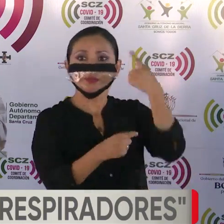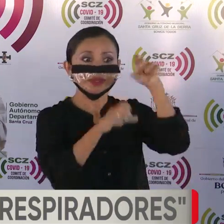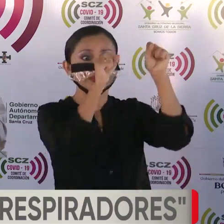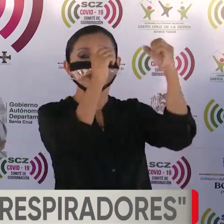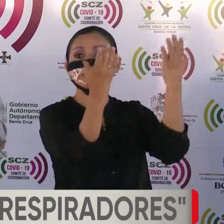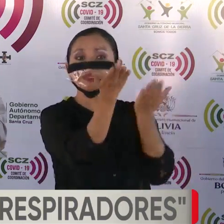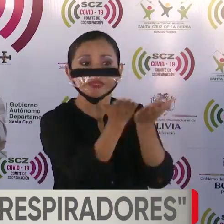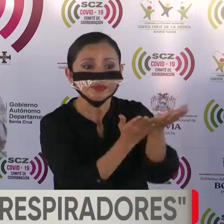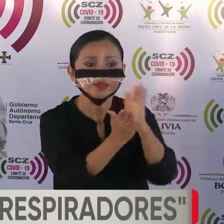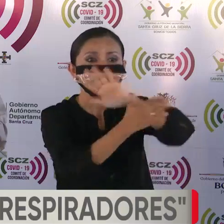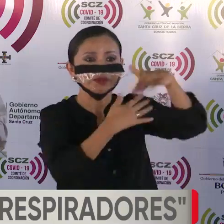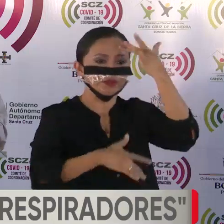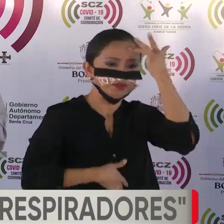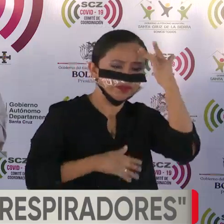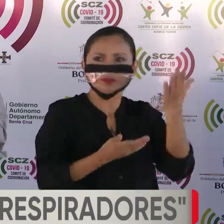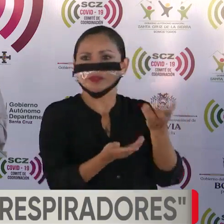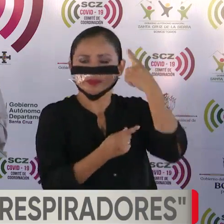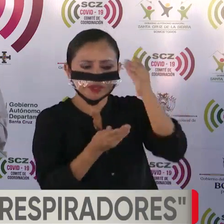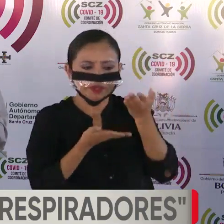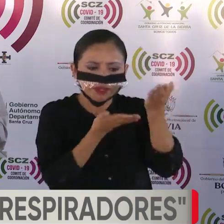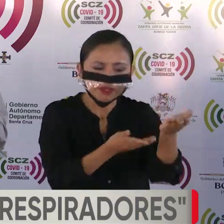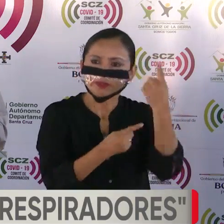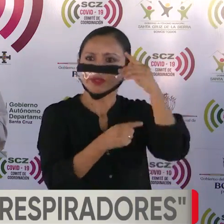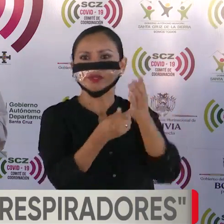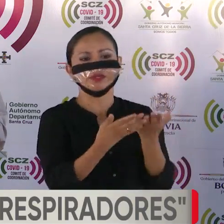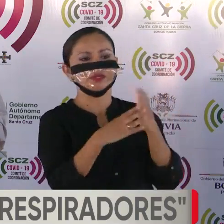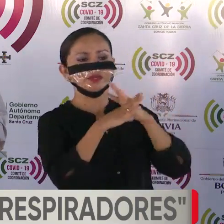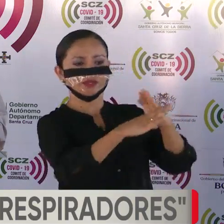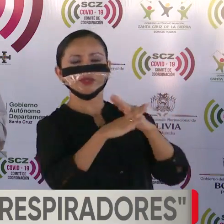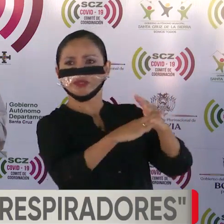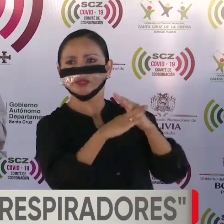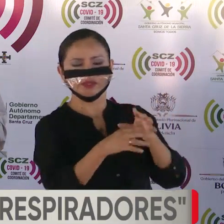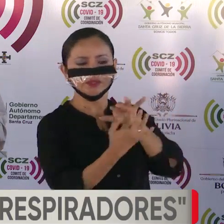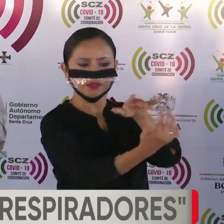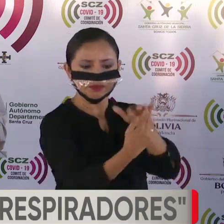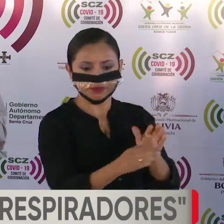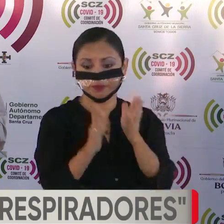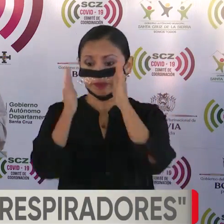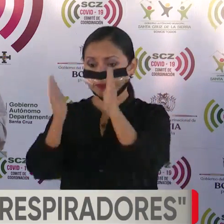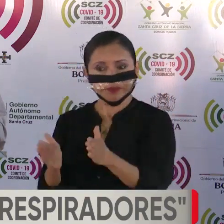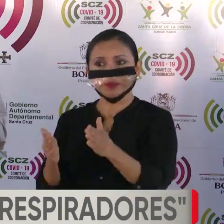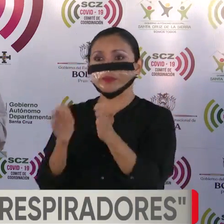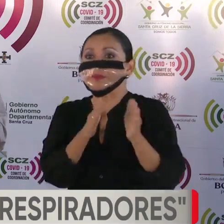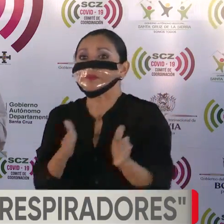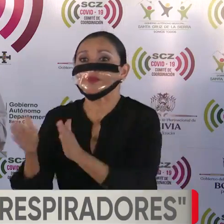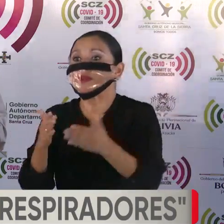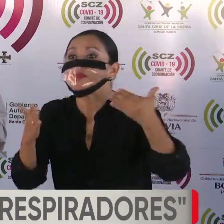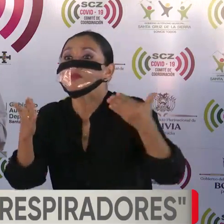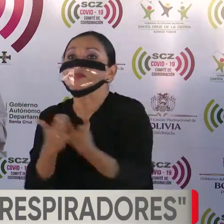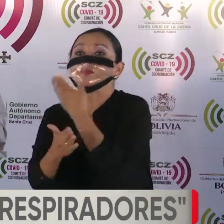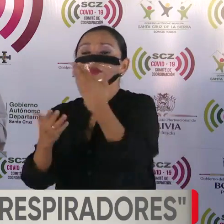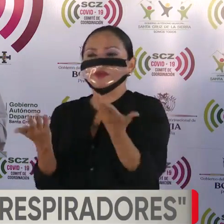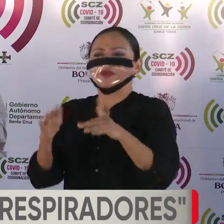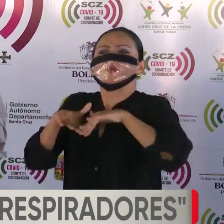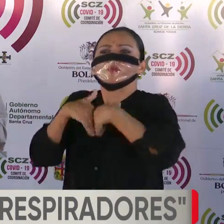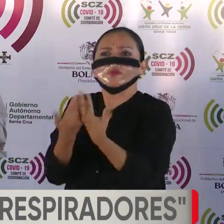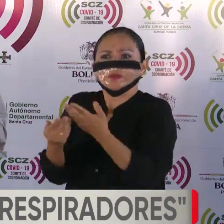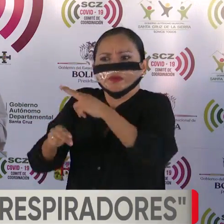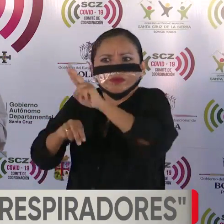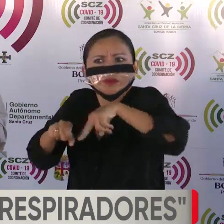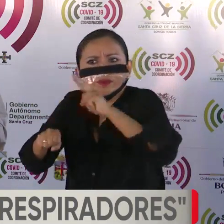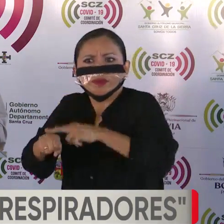de la enfermedad todos los recursos necesarios para combatirla. 2. Preparar la nueva normalidad social,